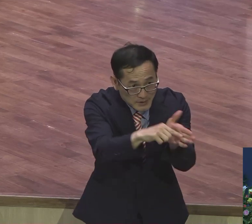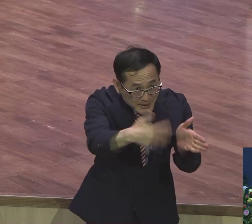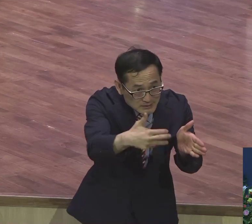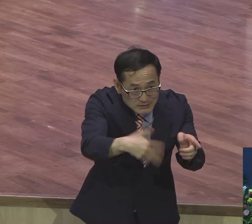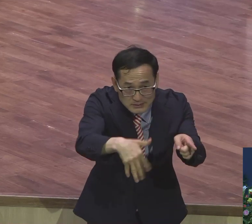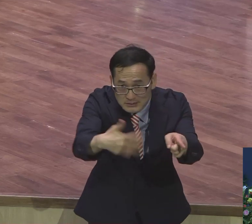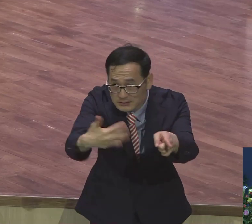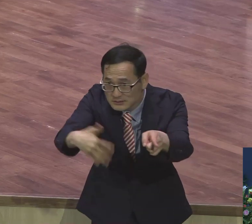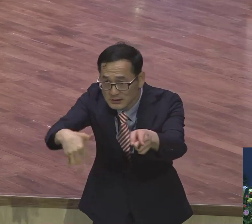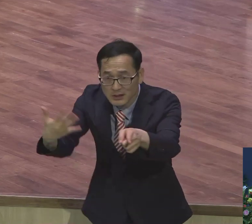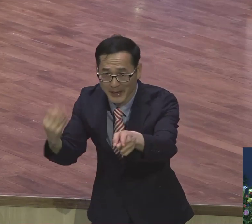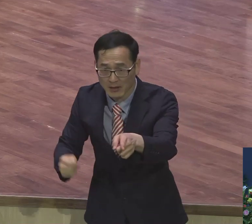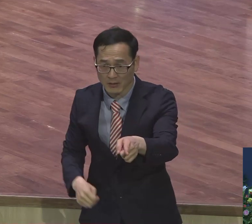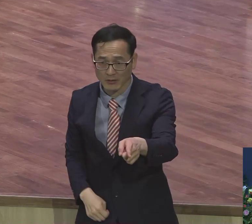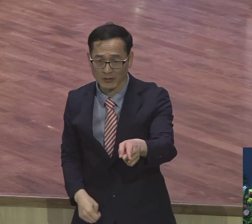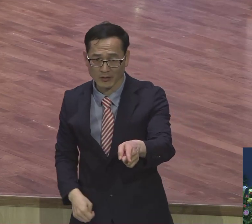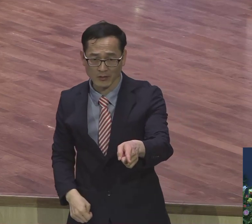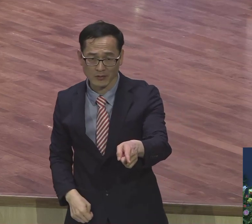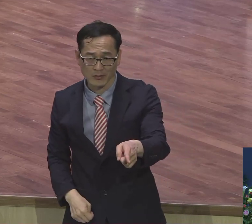맞아요